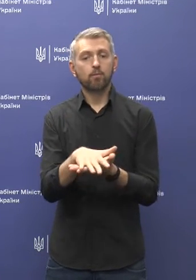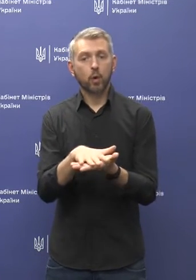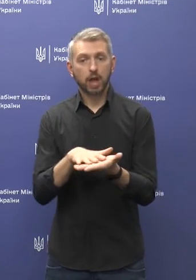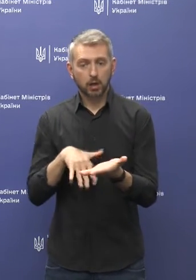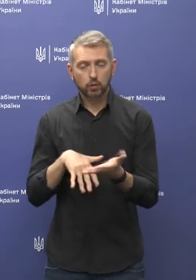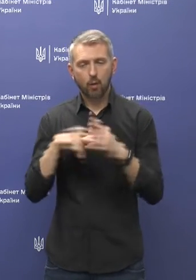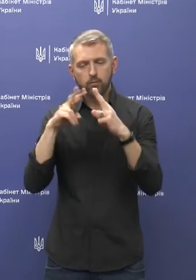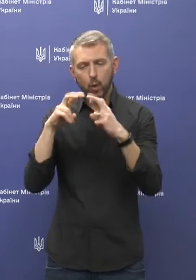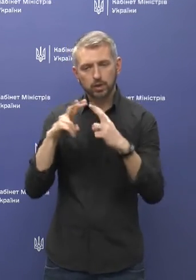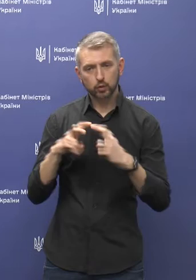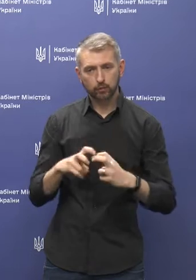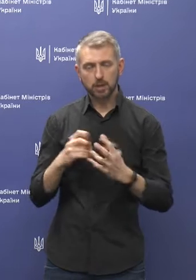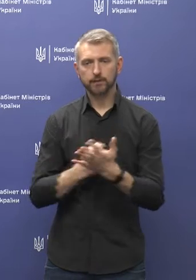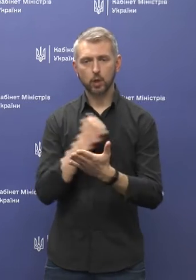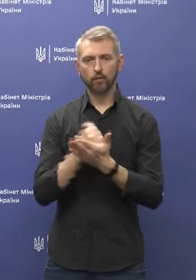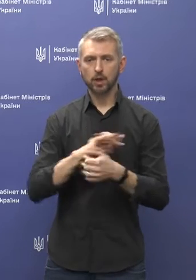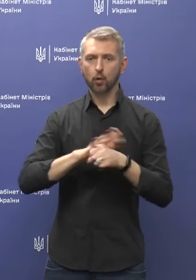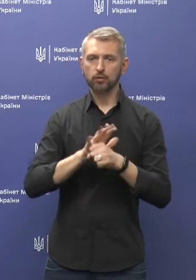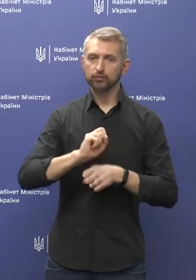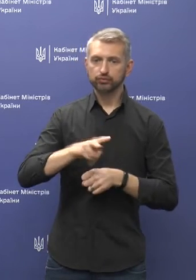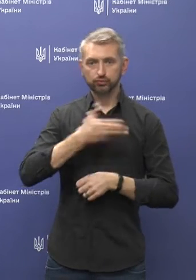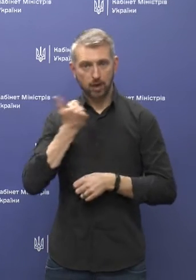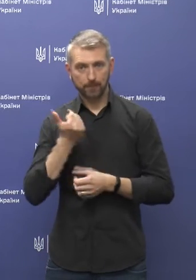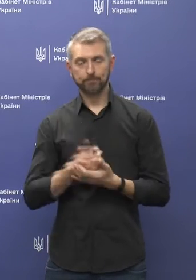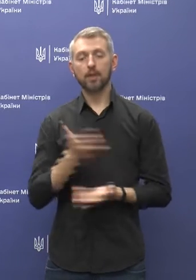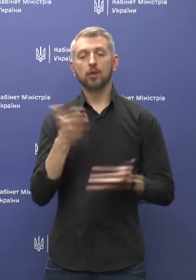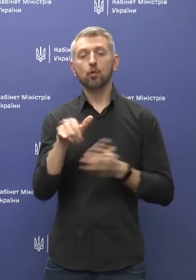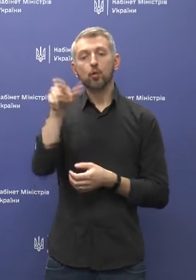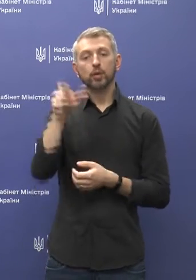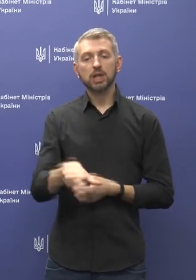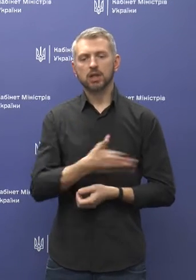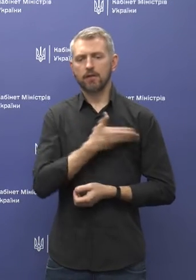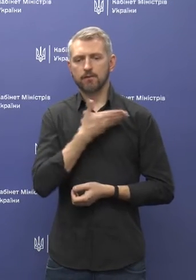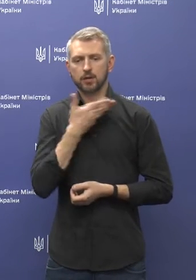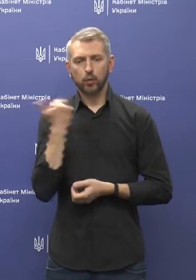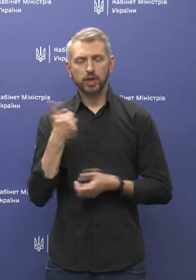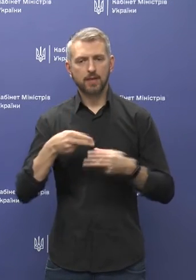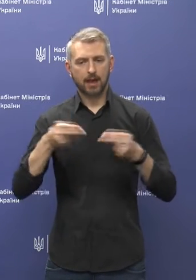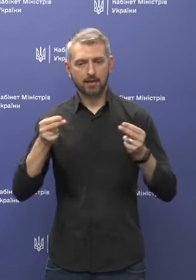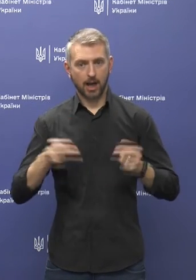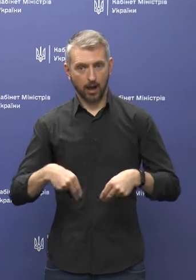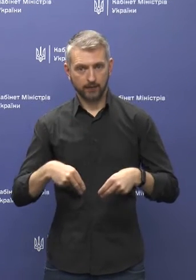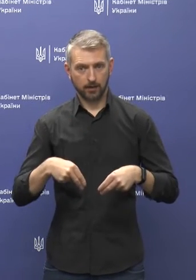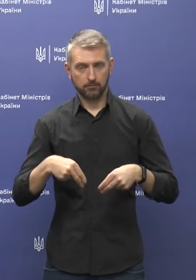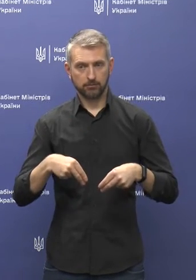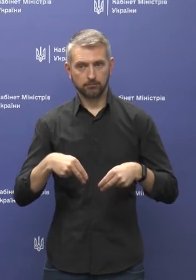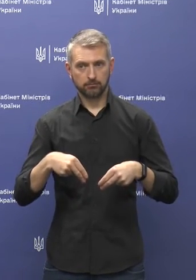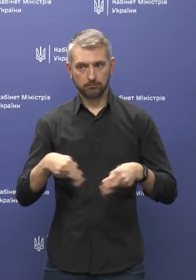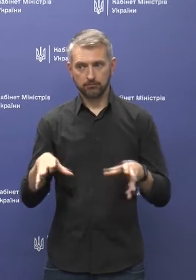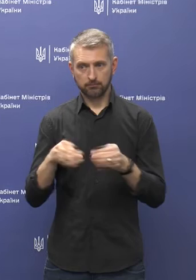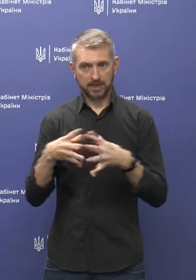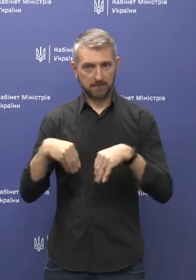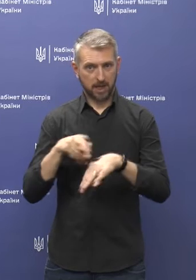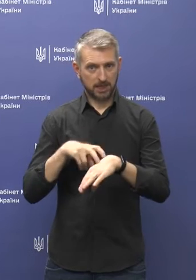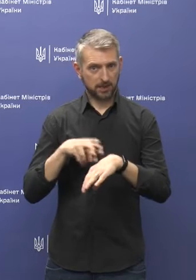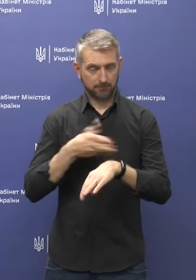продіагностувати і встановити коронавірусну хворобу. У разі, якщо в людини відсутня декларація, спідписана сімейному